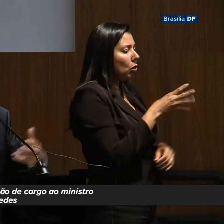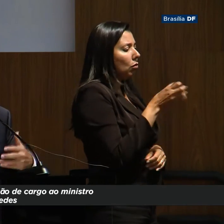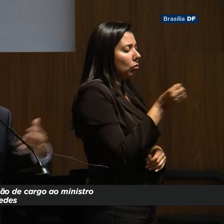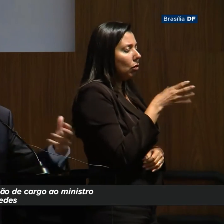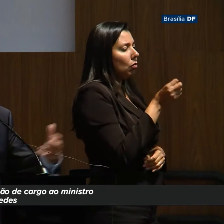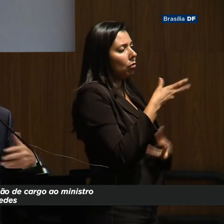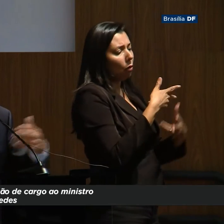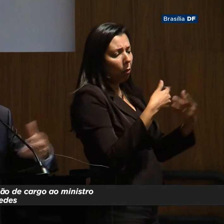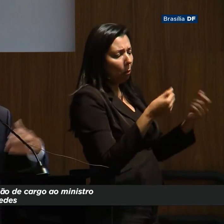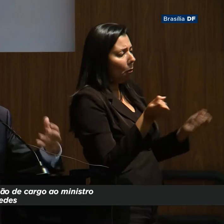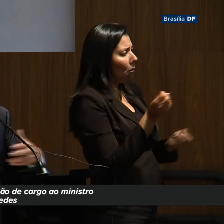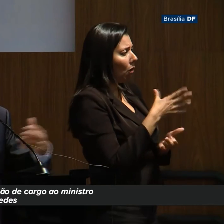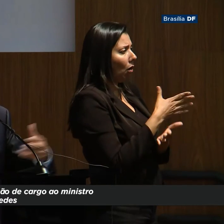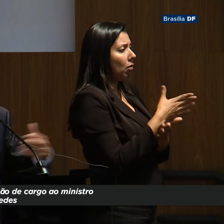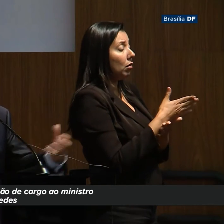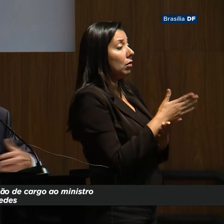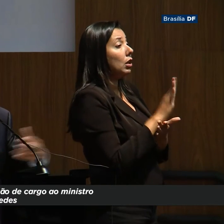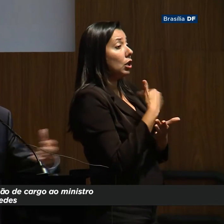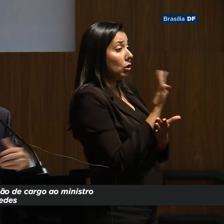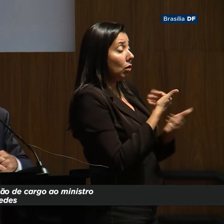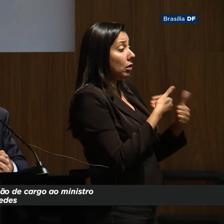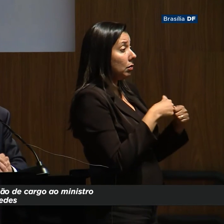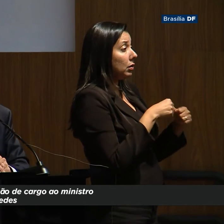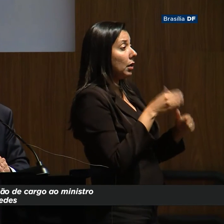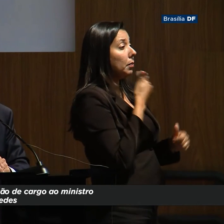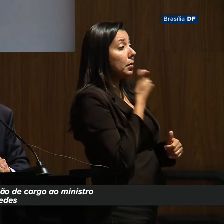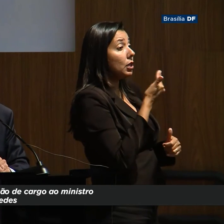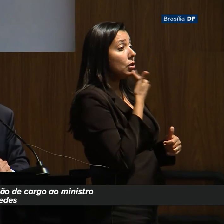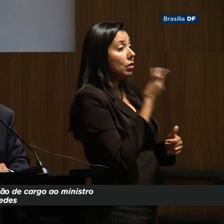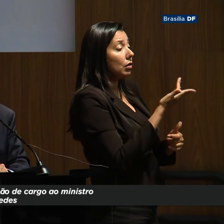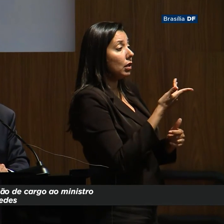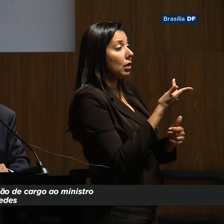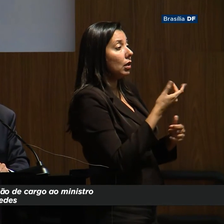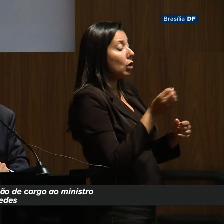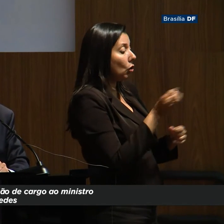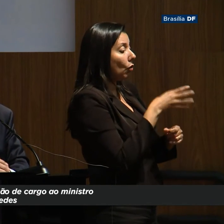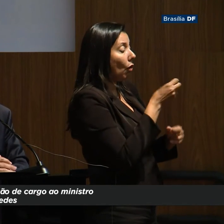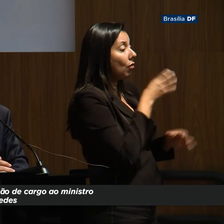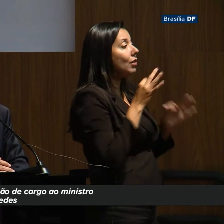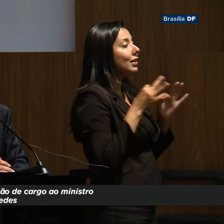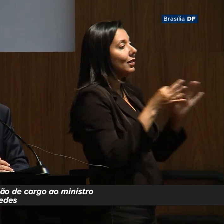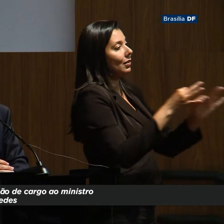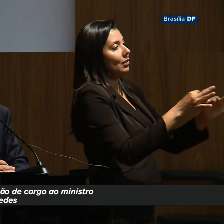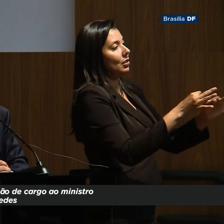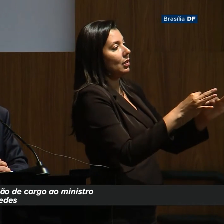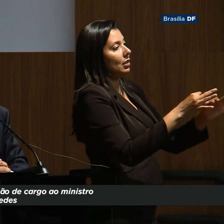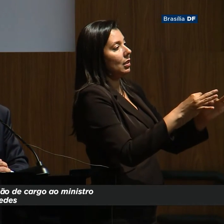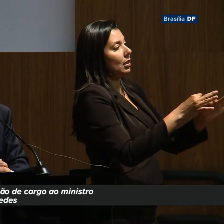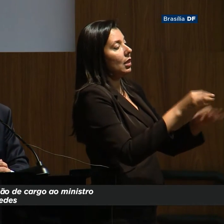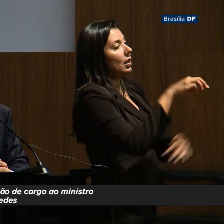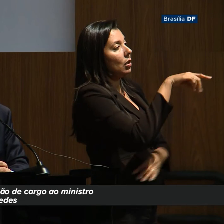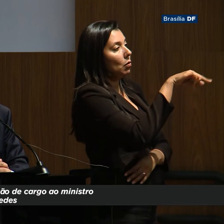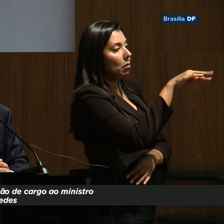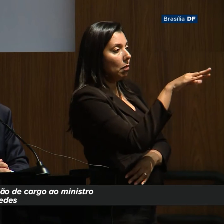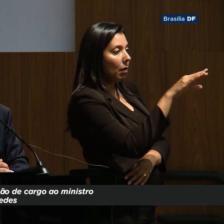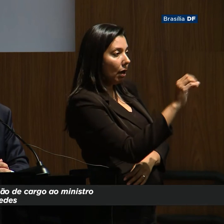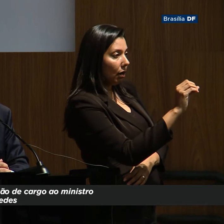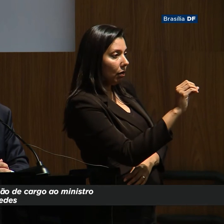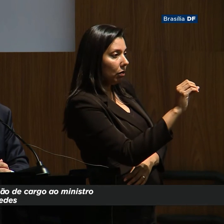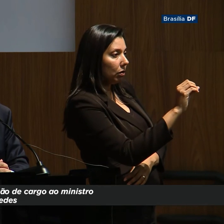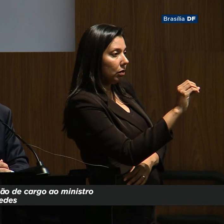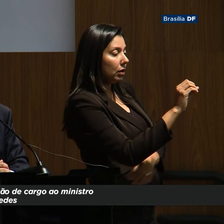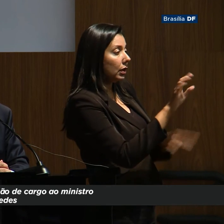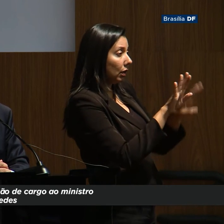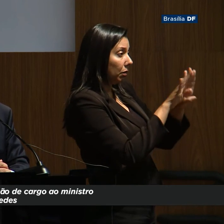estamos aqui impedindo a absorção dessas novas tecnologias. O Marcos Troirro, que é o homem responsável pela nossa abertura